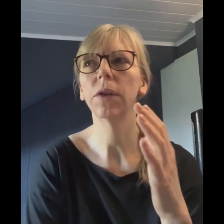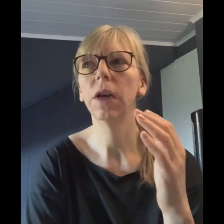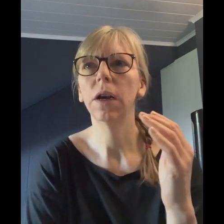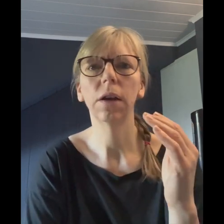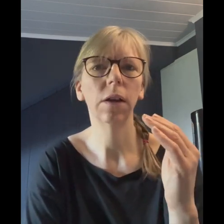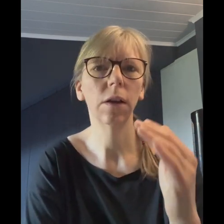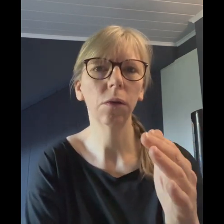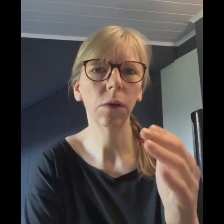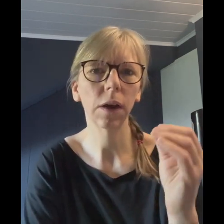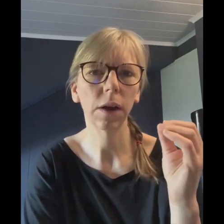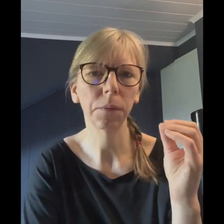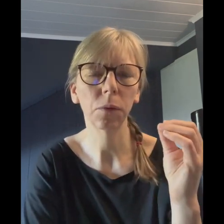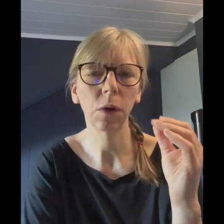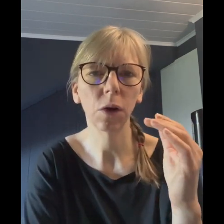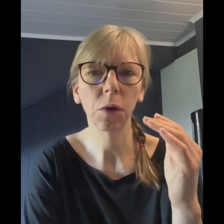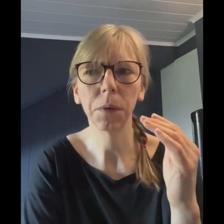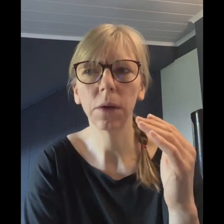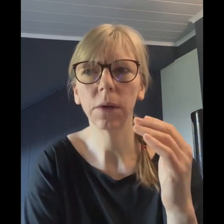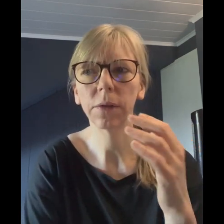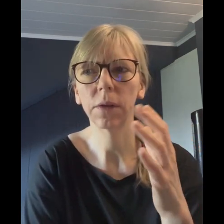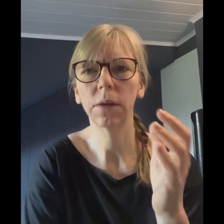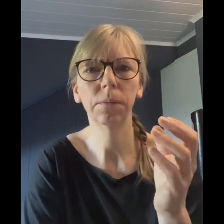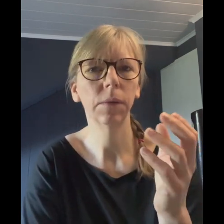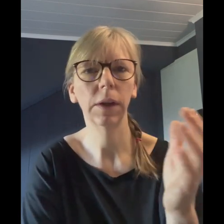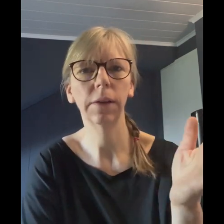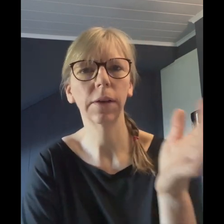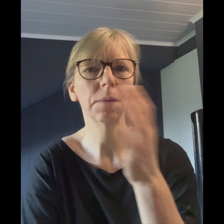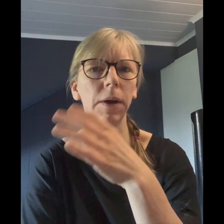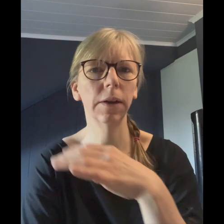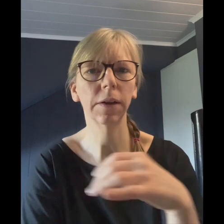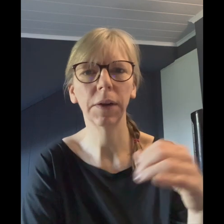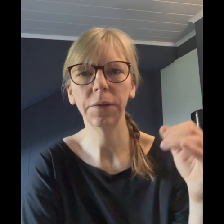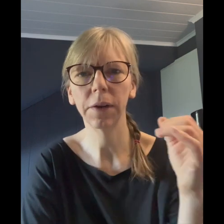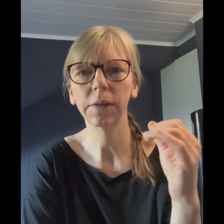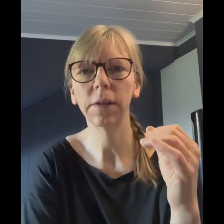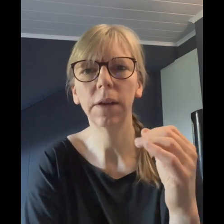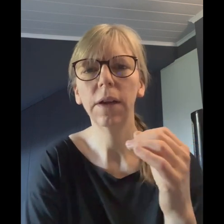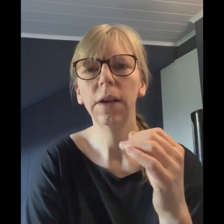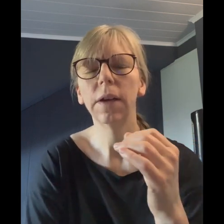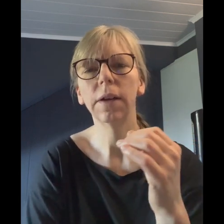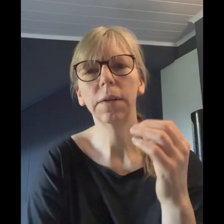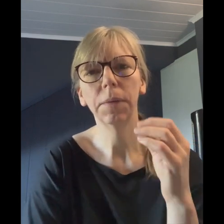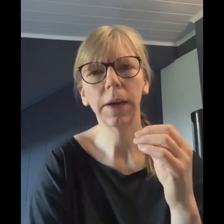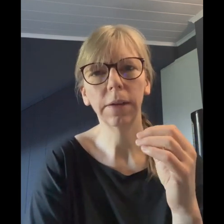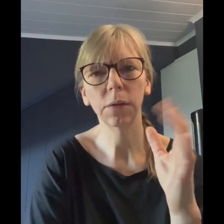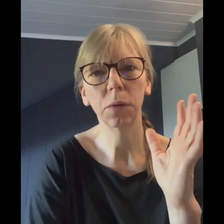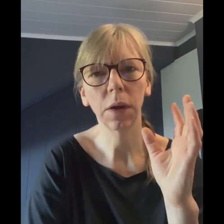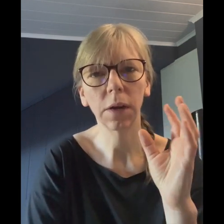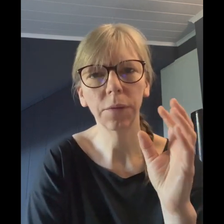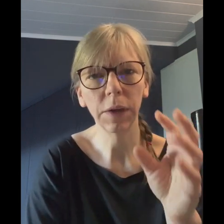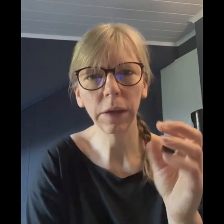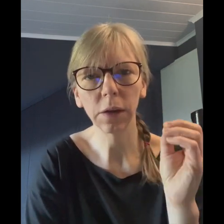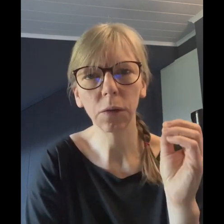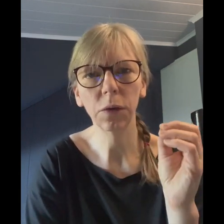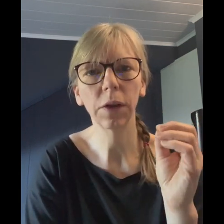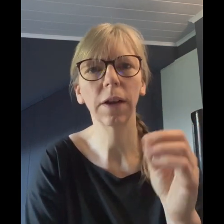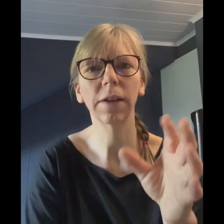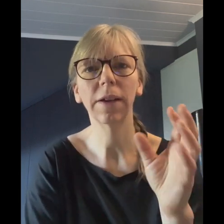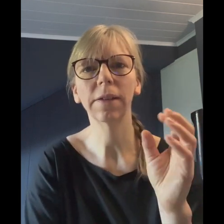Low-Carb oder ob es, ich sage mal, Intervallfasten heißt oder weniger Kohlenhydrate essen.